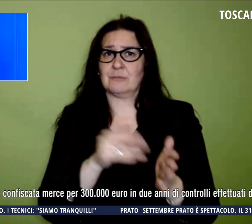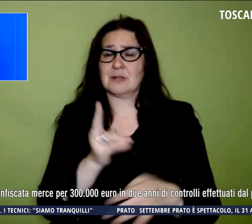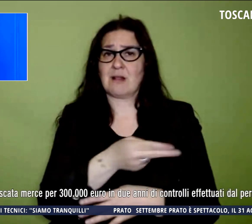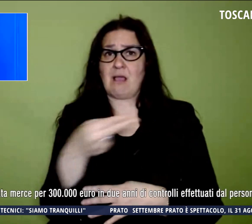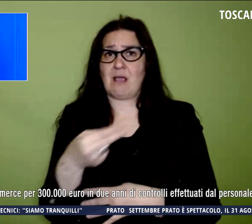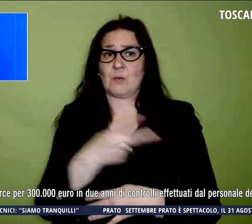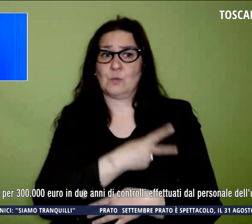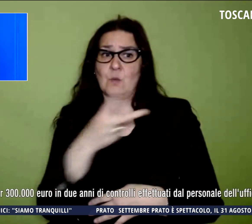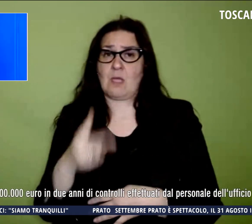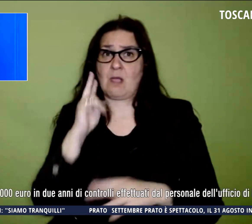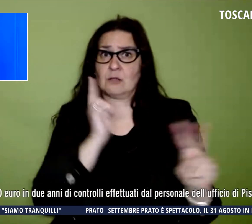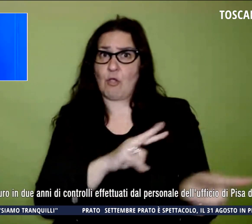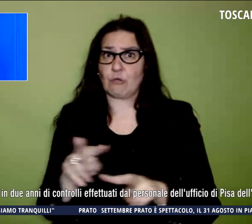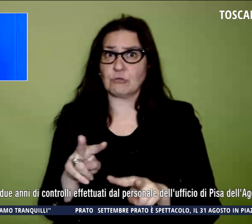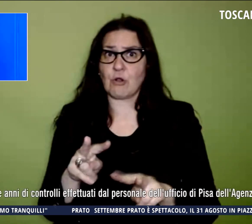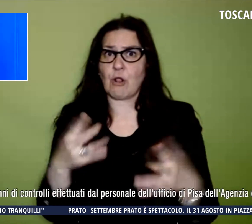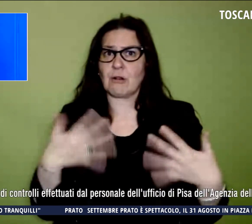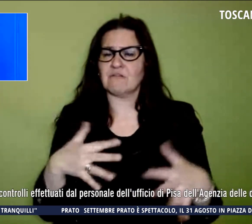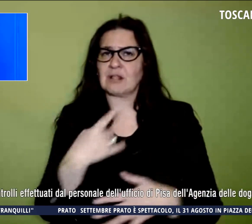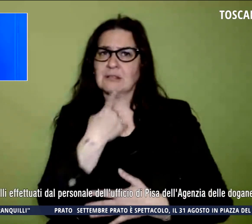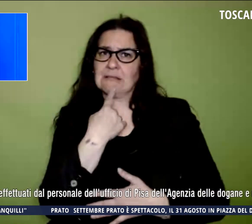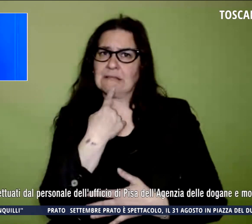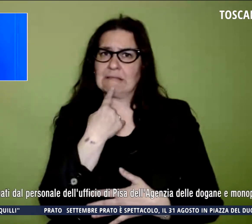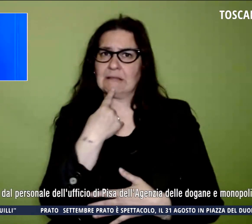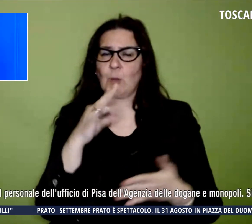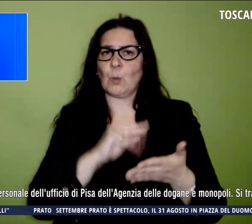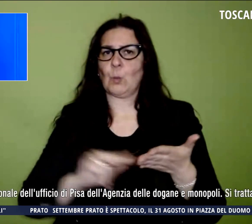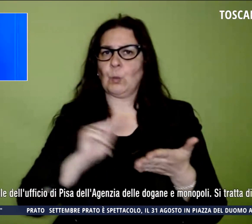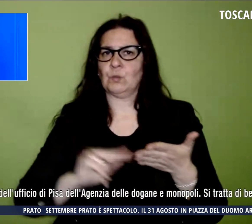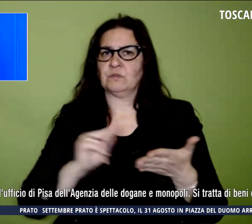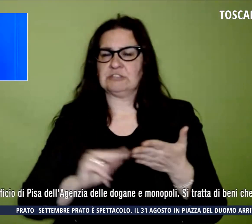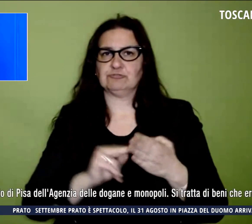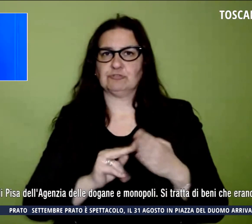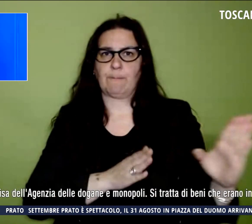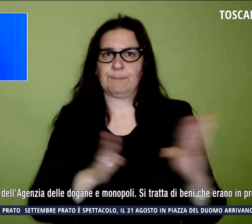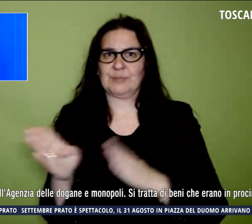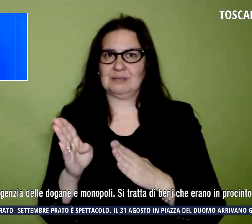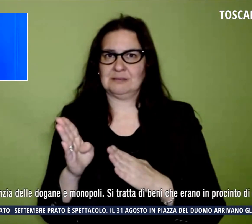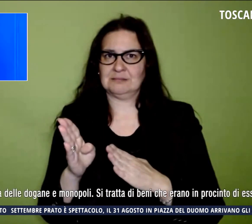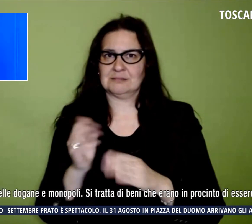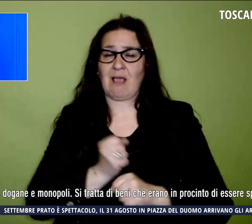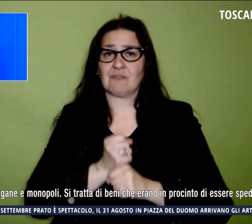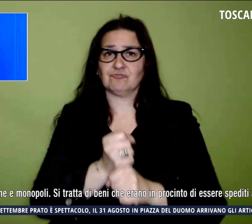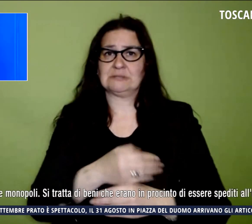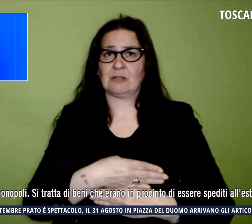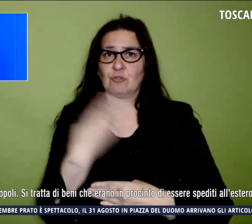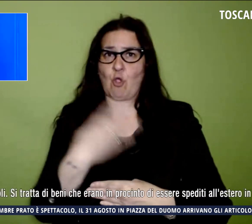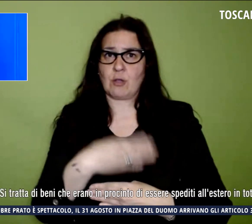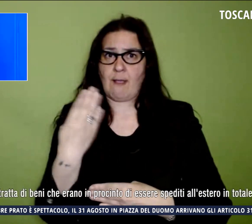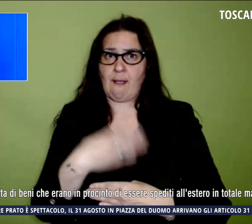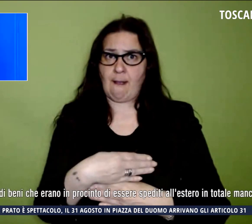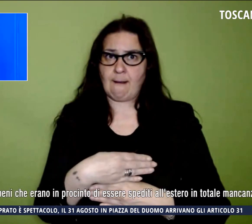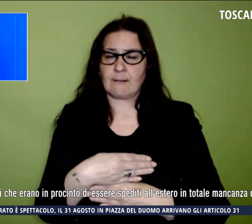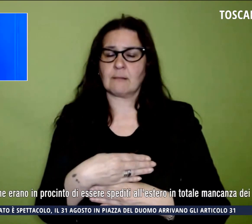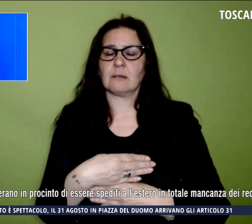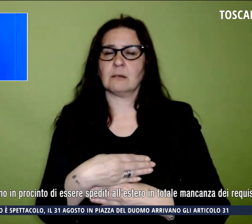effettuati dal personale dell'ufficio di Pisa dell'Agenzia delle Dogane e Monopoli. Si tratta